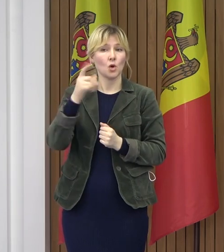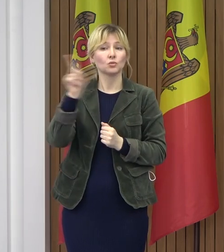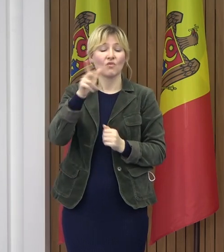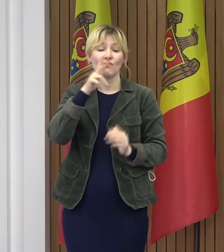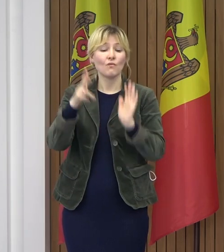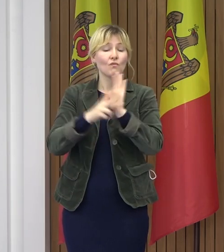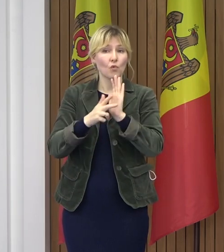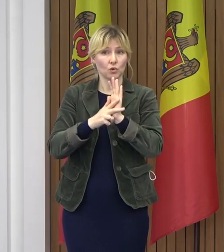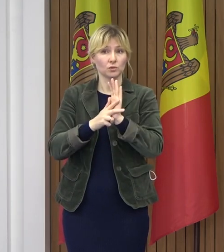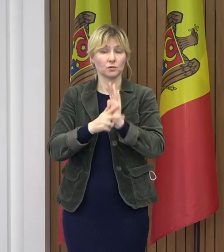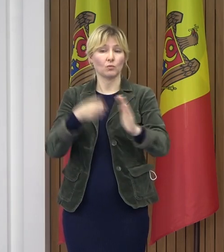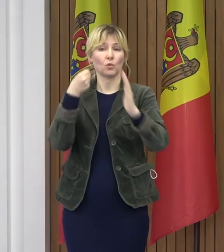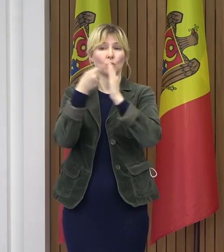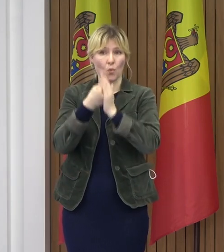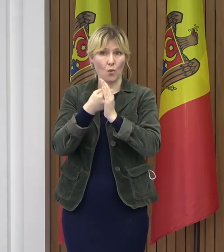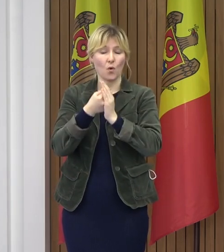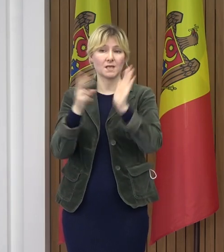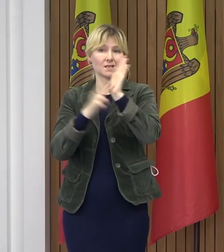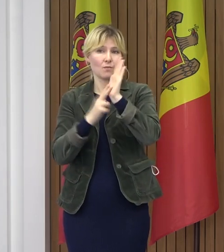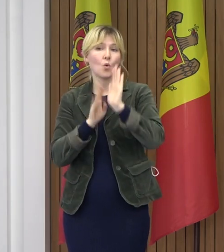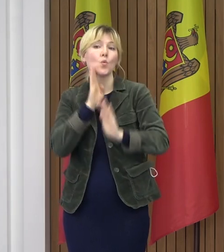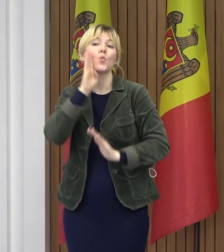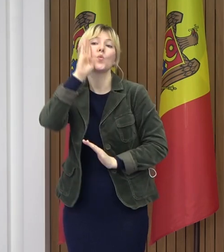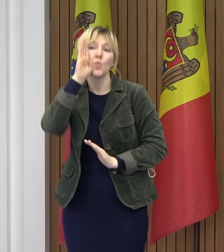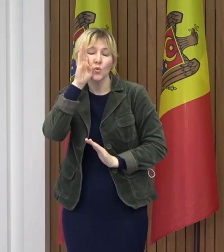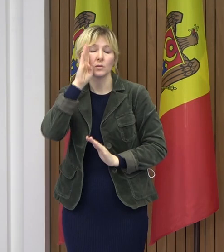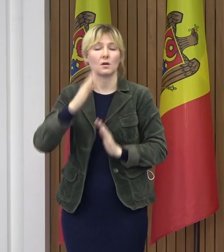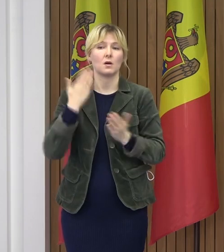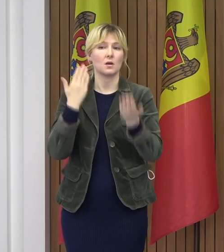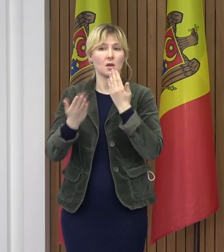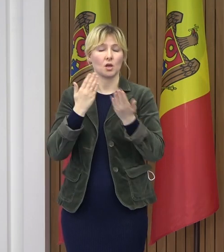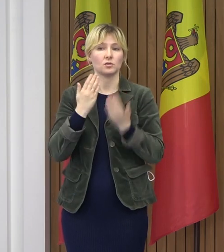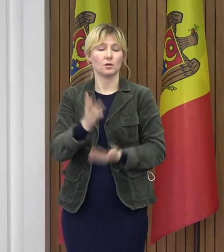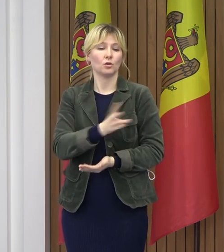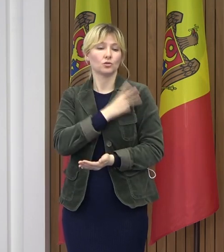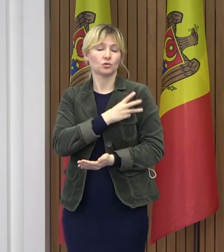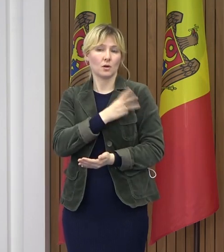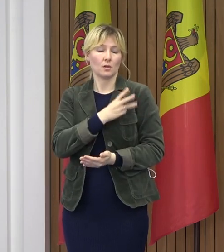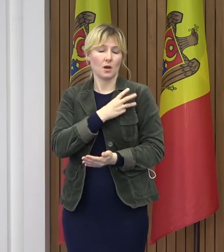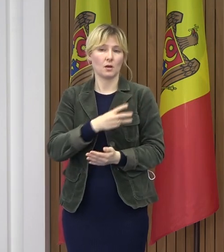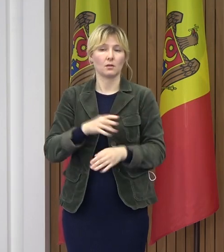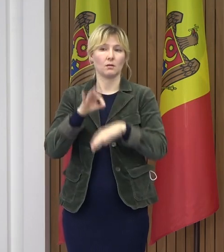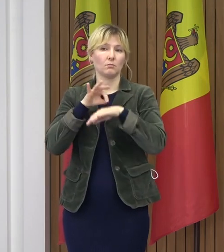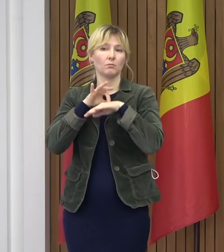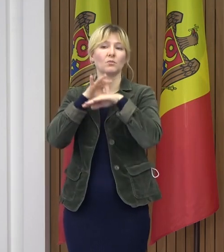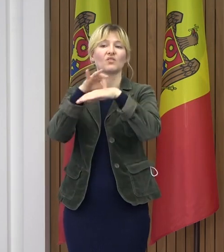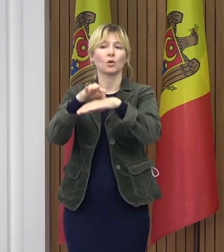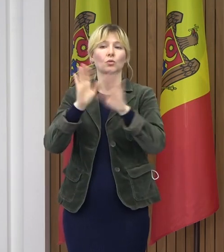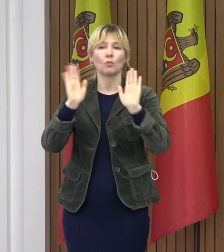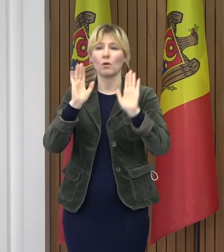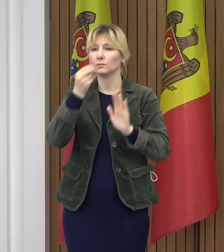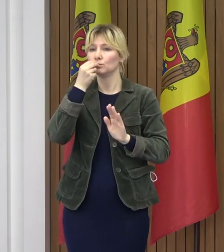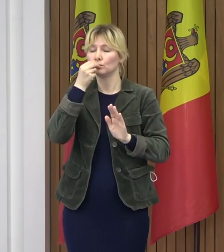.00 până la 7.00 dimineața, dacă doresc, pot să-și continuă activitatea în regim de livrare.